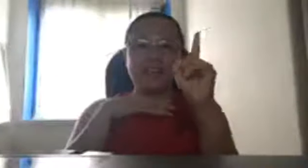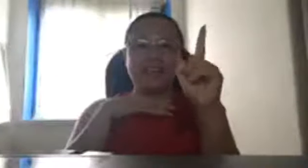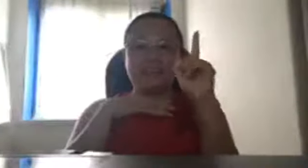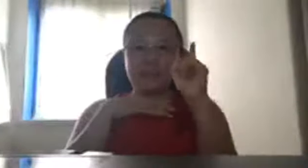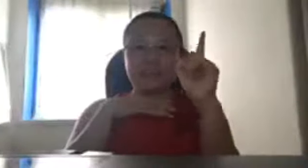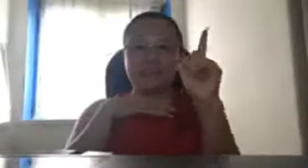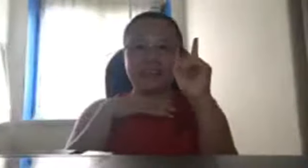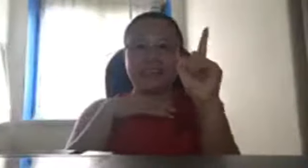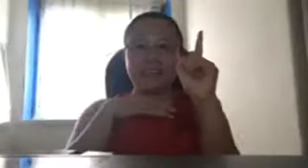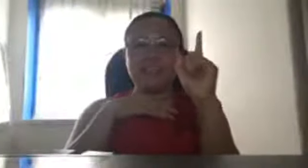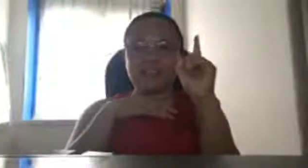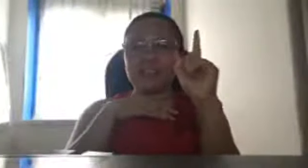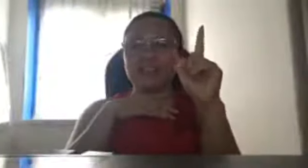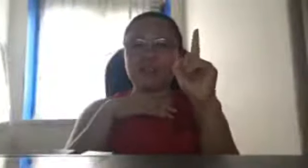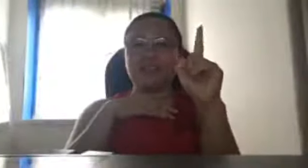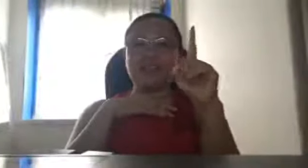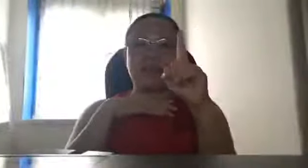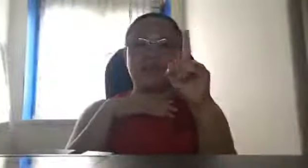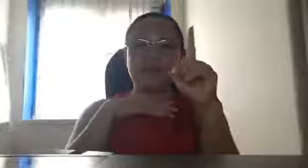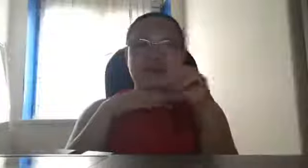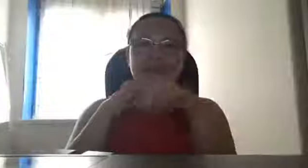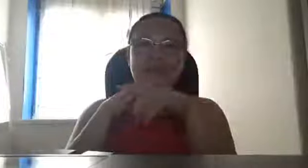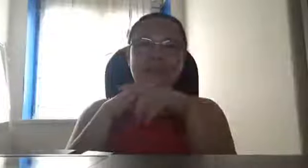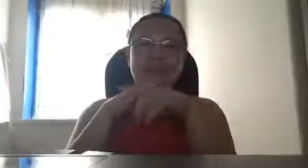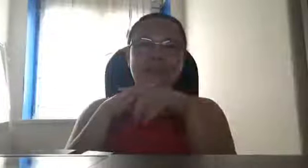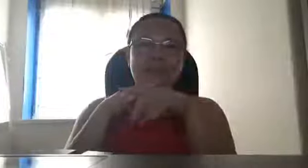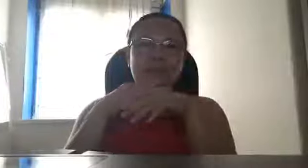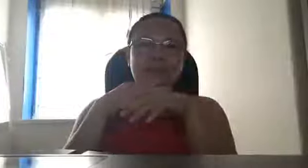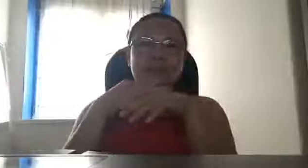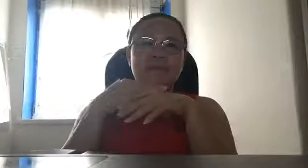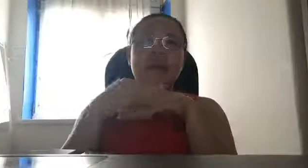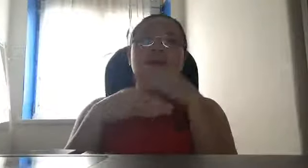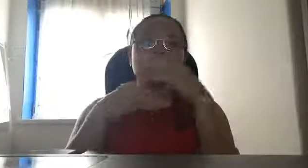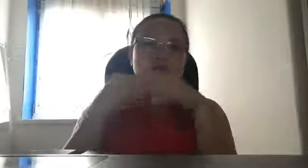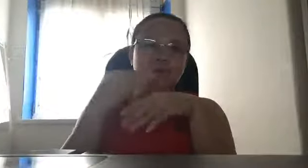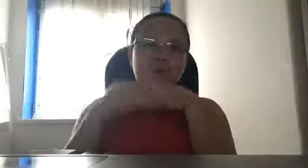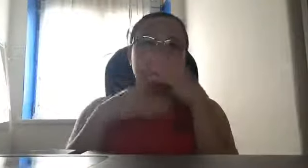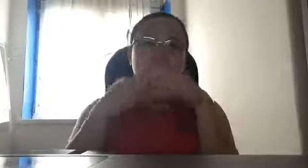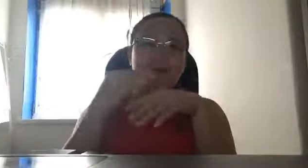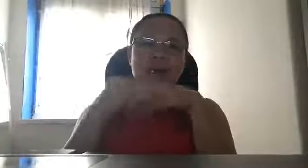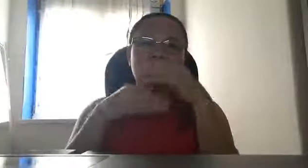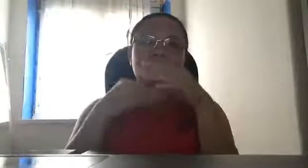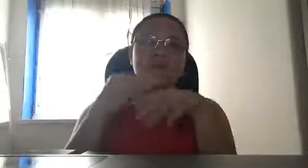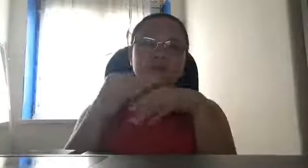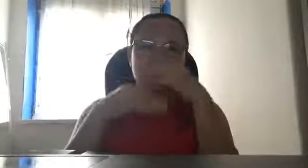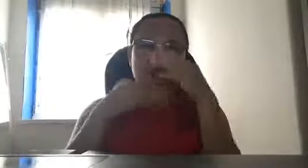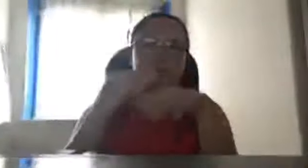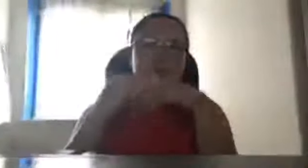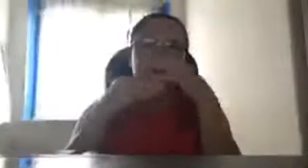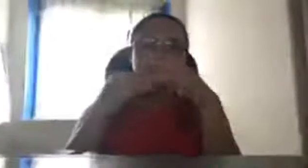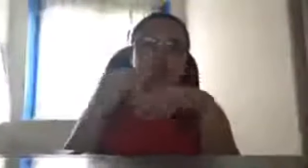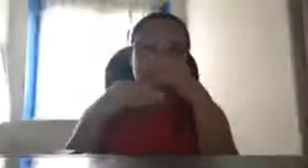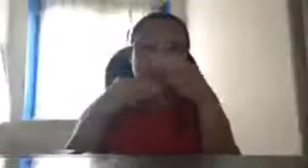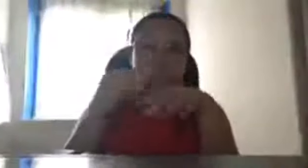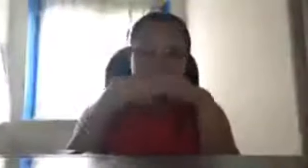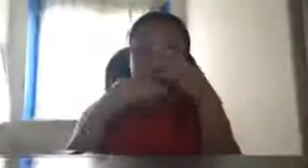education number one bago mo mabago bago mo makamtanong yung